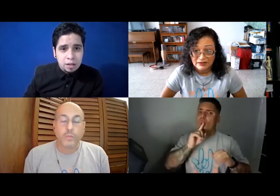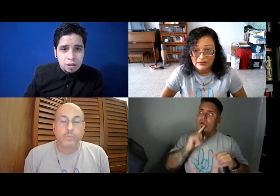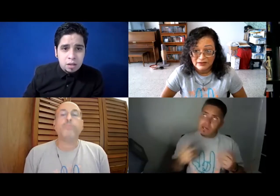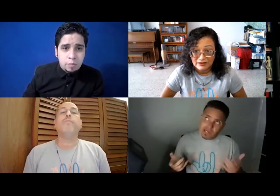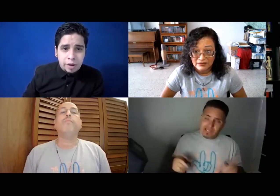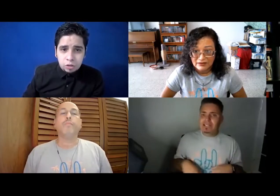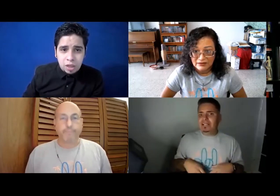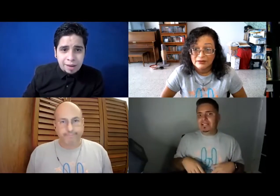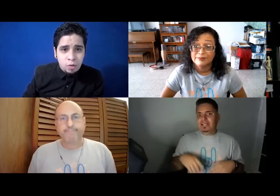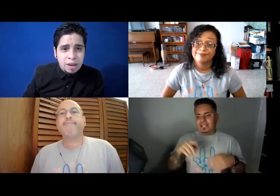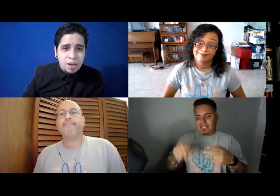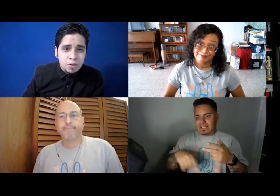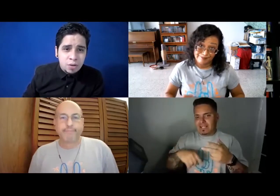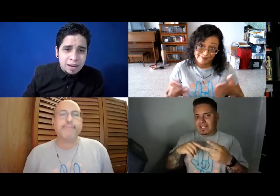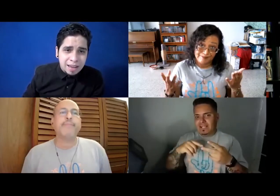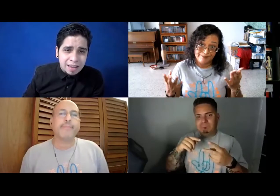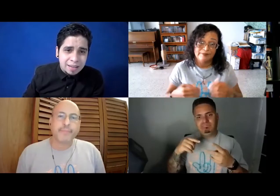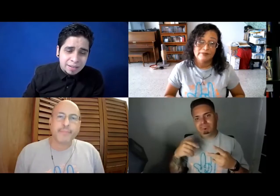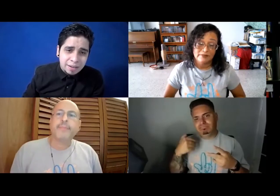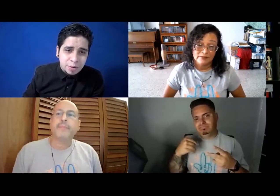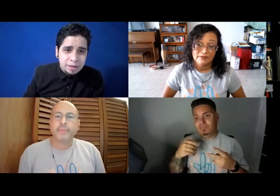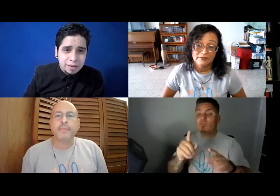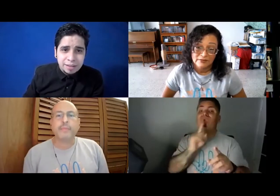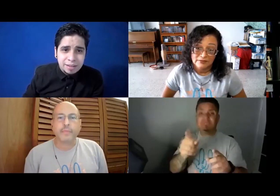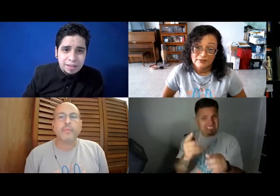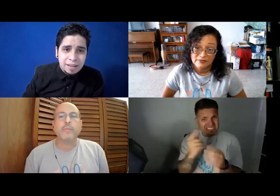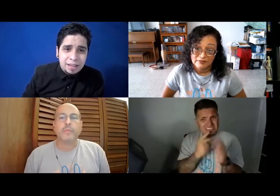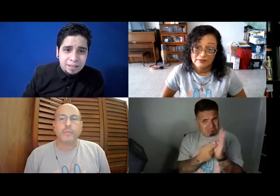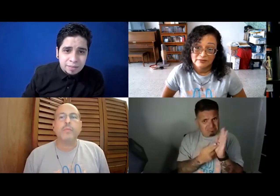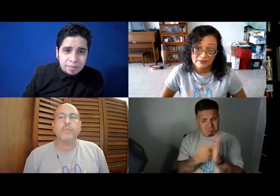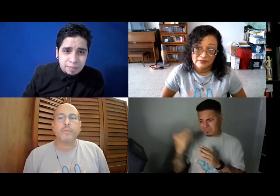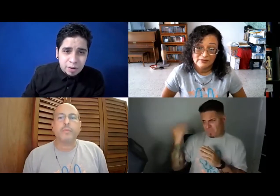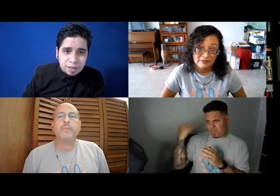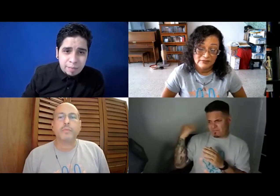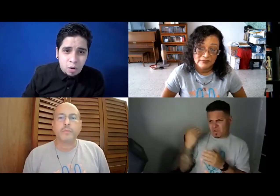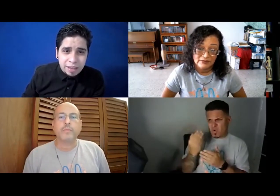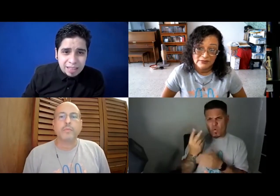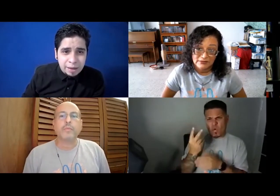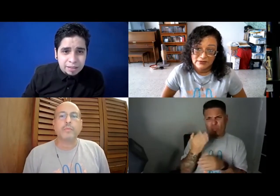porque todavía no hay, hay uno, ¿verdad?, pero pues, pero también, honestamente,